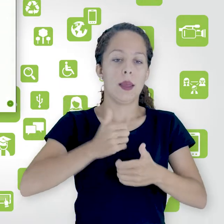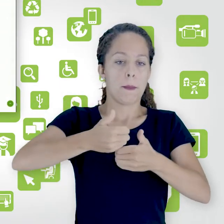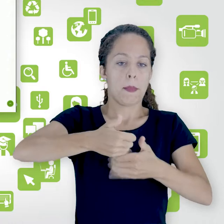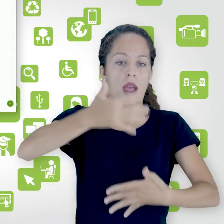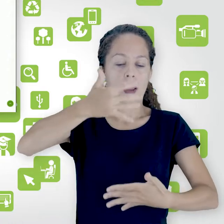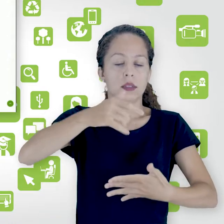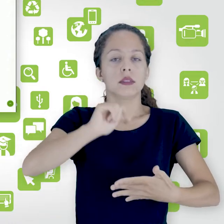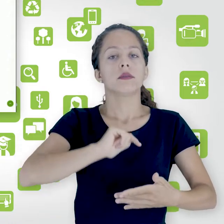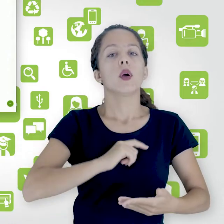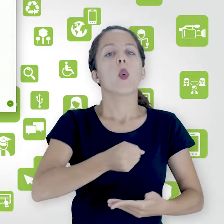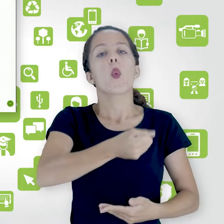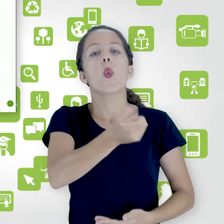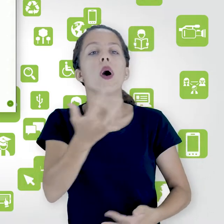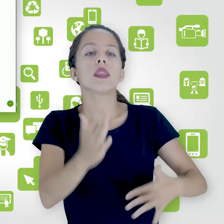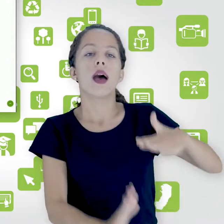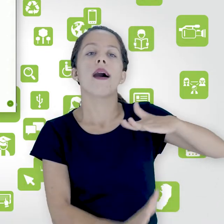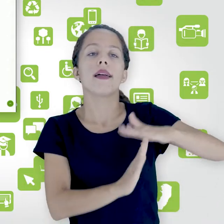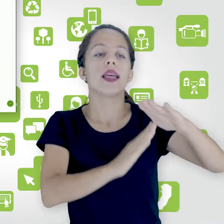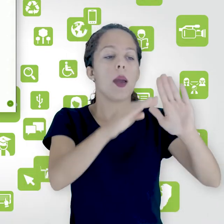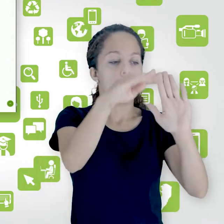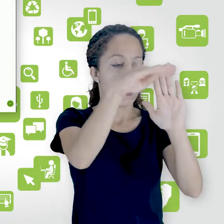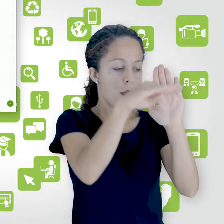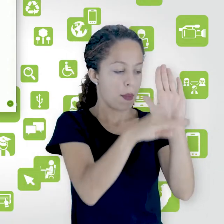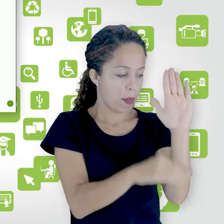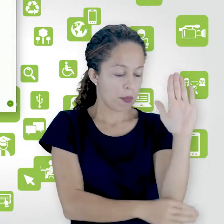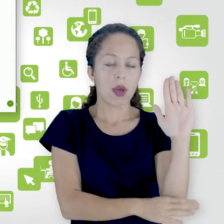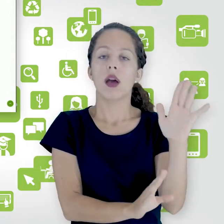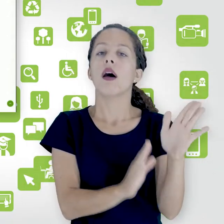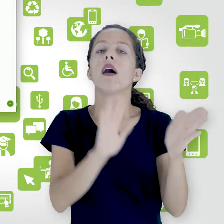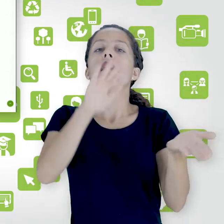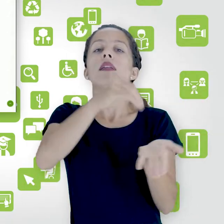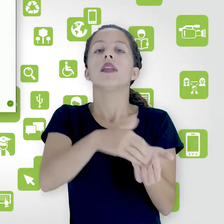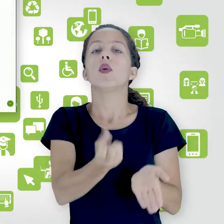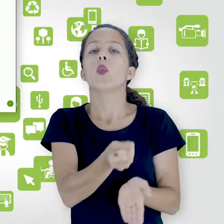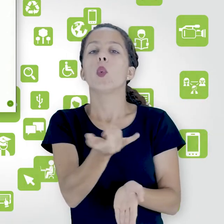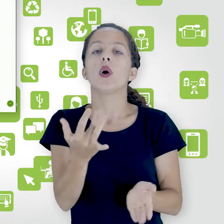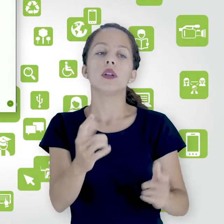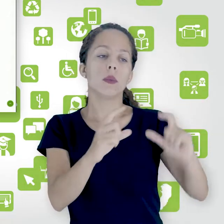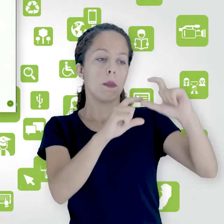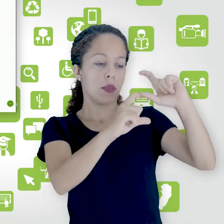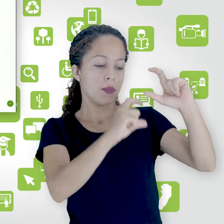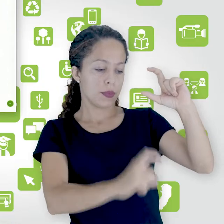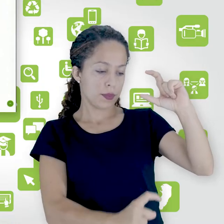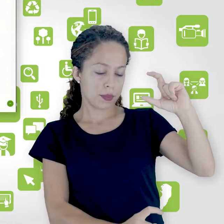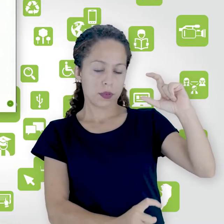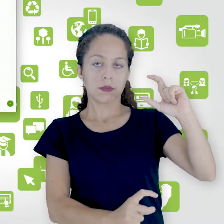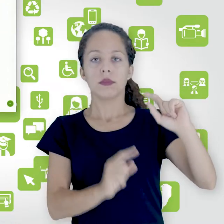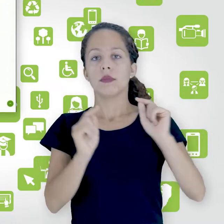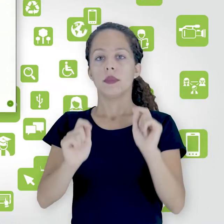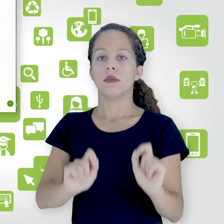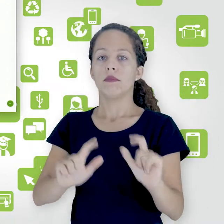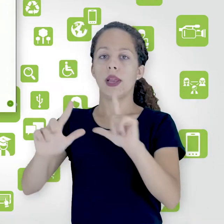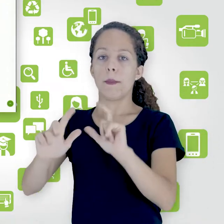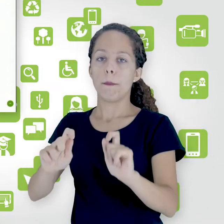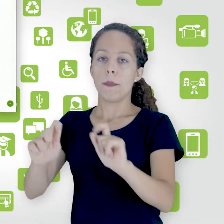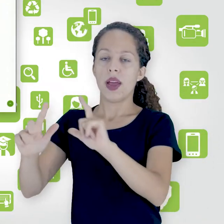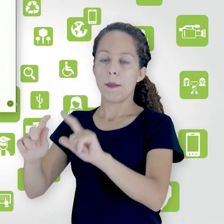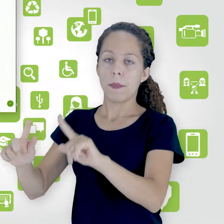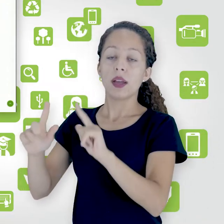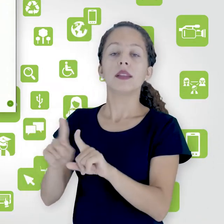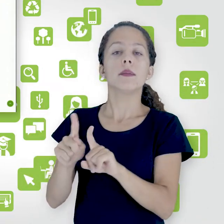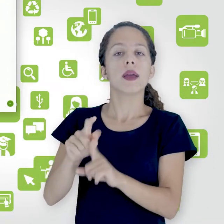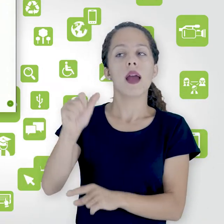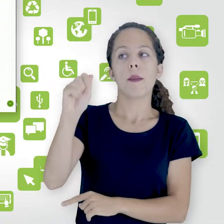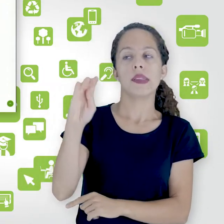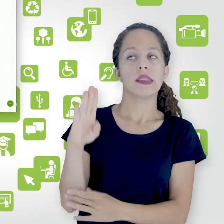Então, eu posso digitar aqui, né, quantos itens eu quero mostrar em cada página. Mostrar o alfabeto, mostrar o